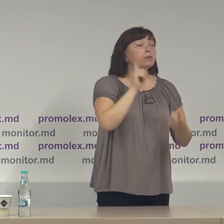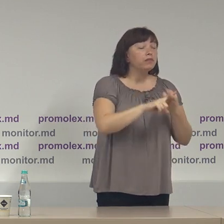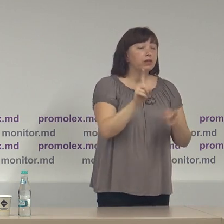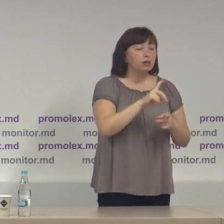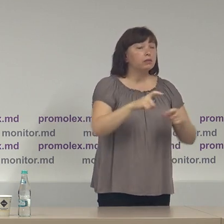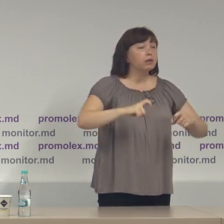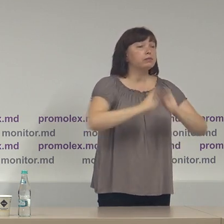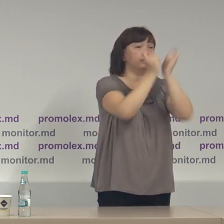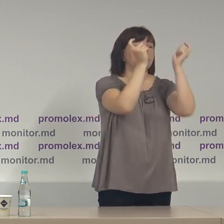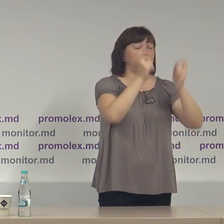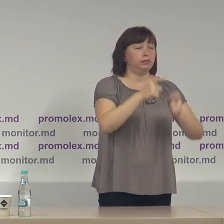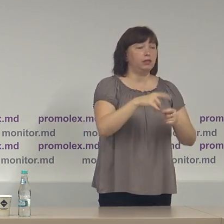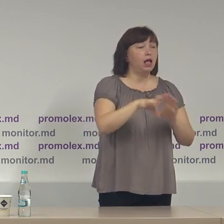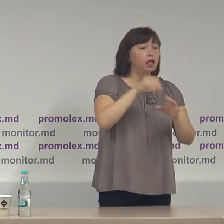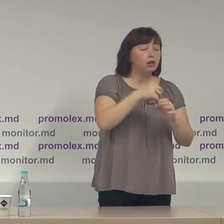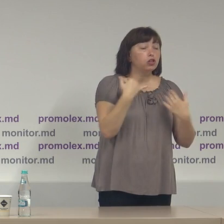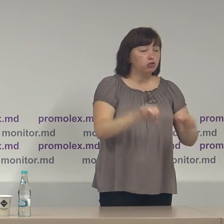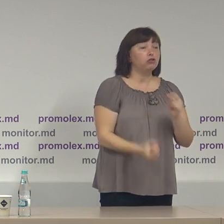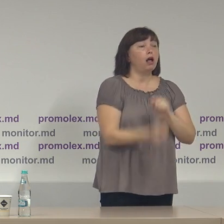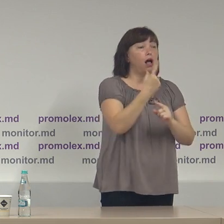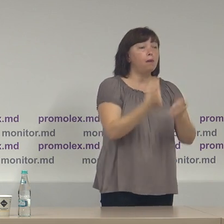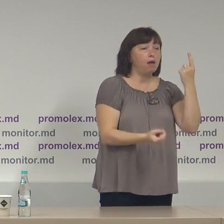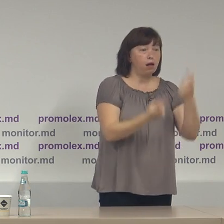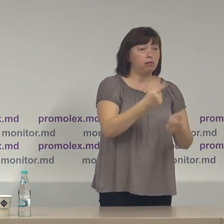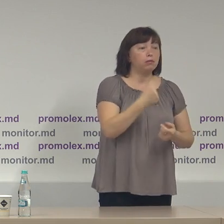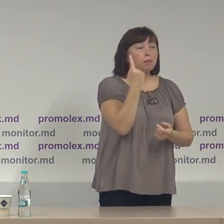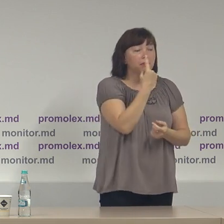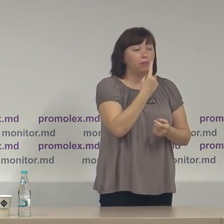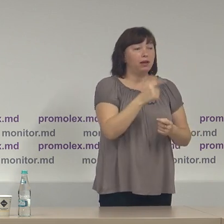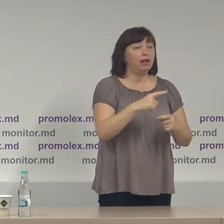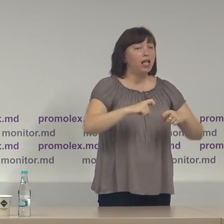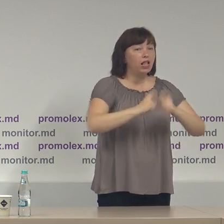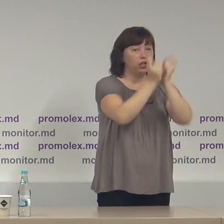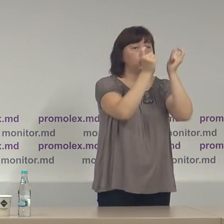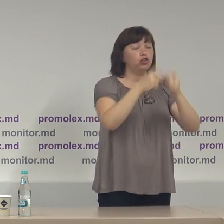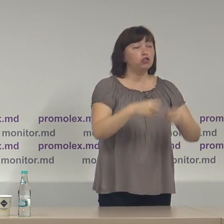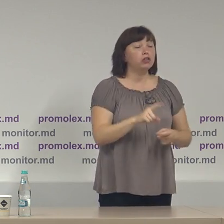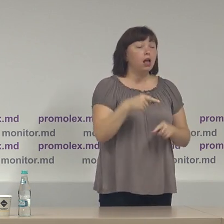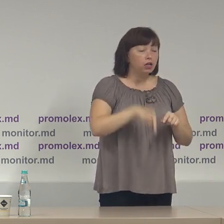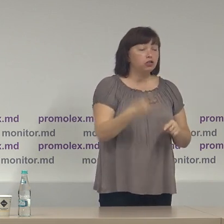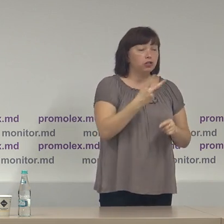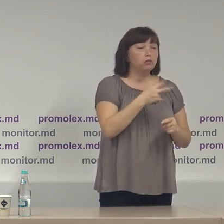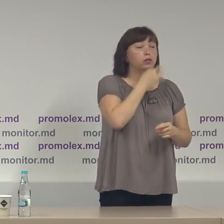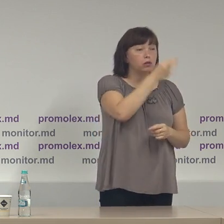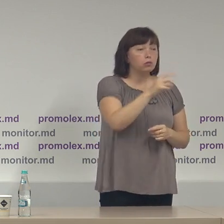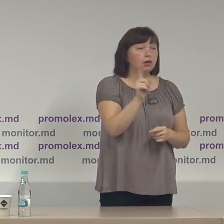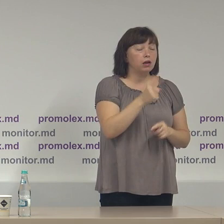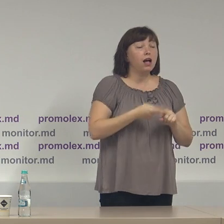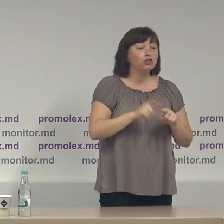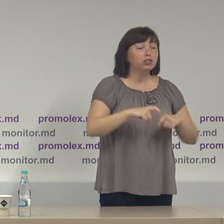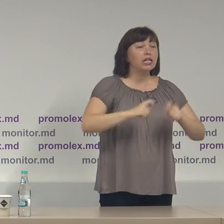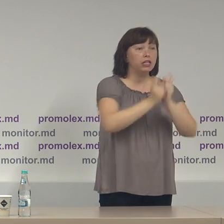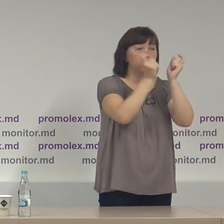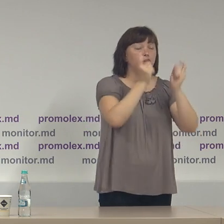electorale observăm că deja apar primele litigii și aici trebuie să subliniem că aceste